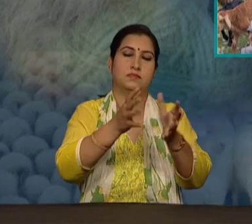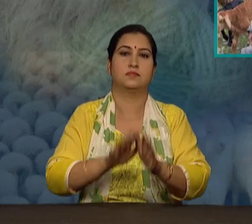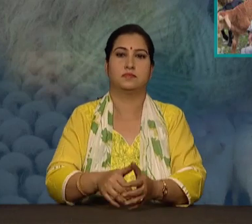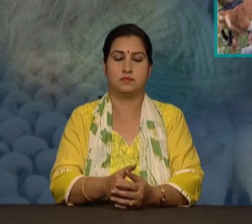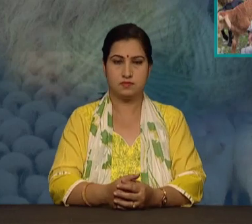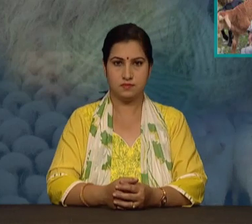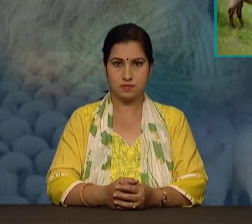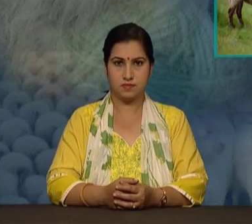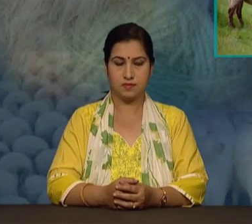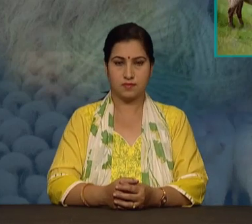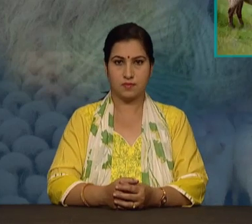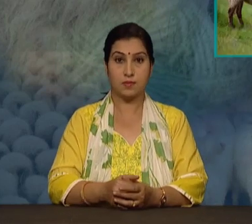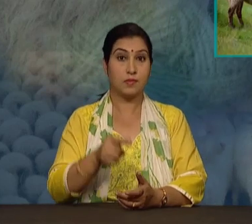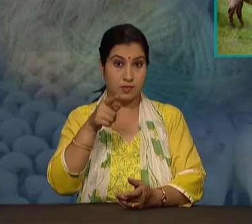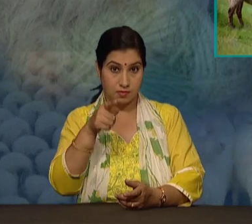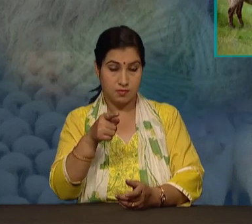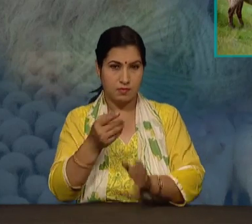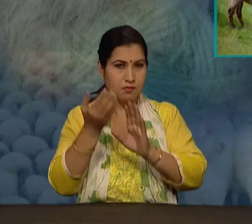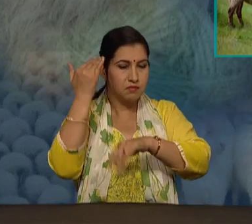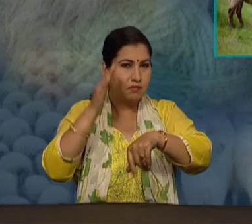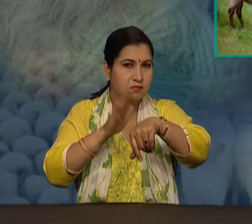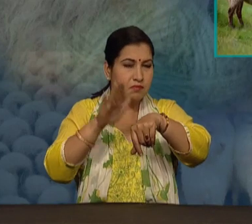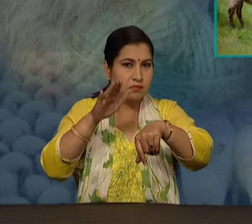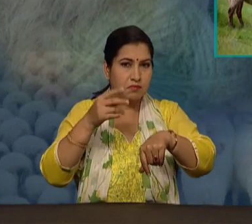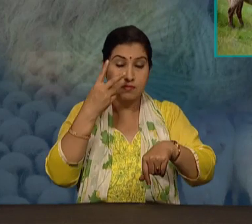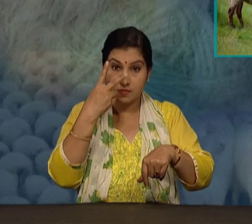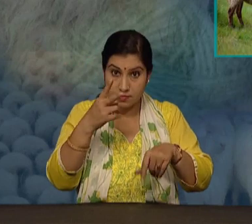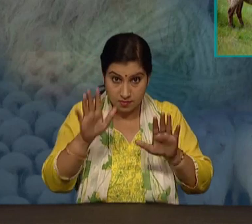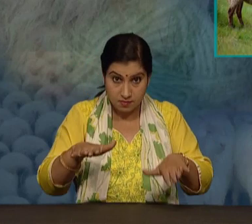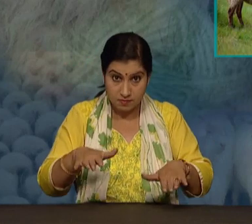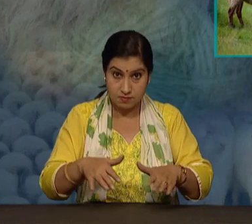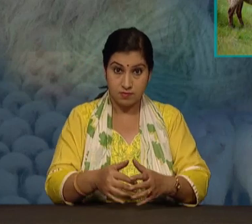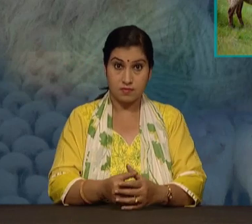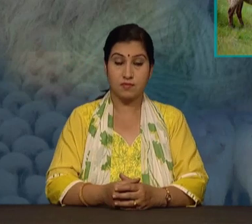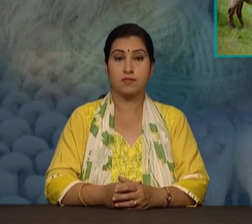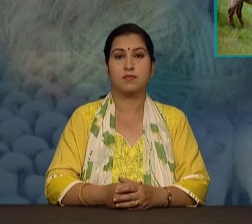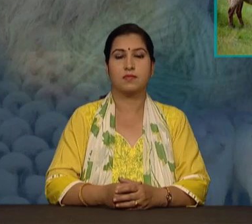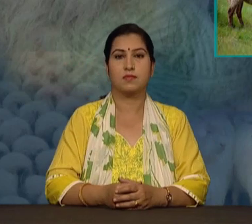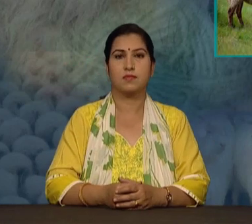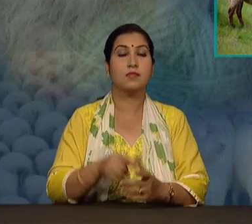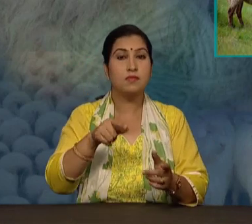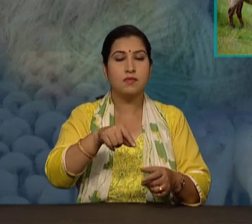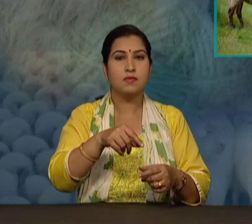क्या आपने कभी देखा है कि भेडे क्या खाती है